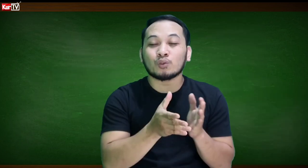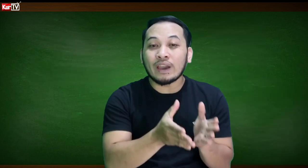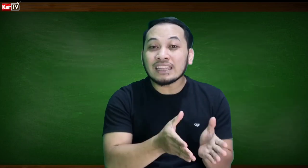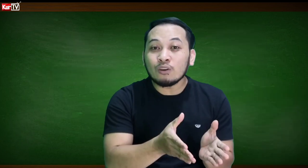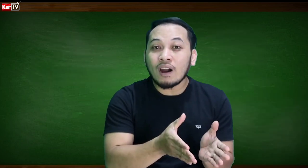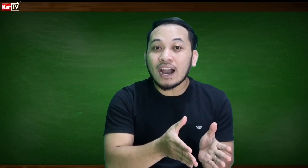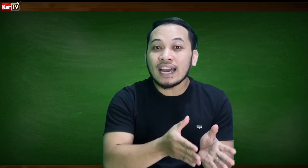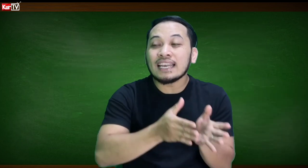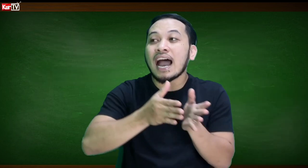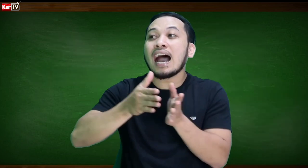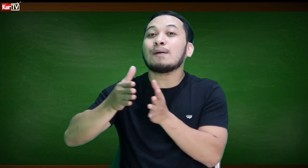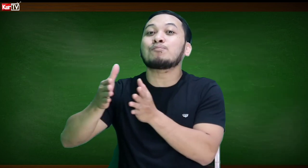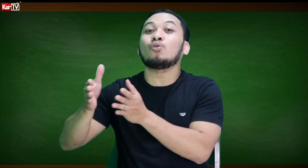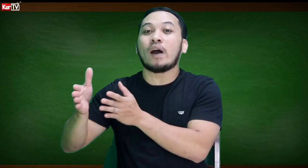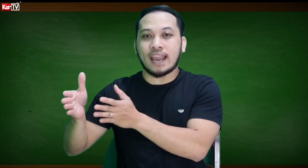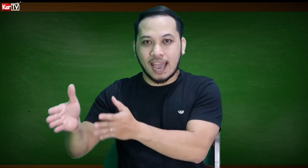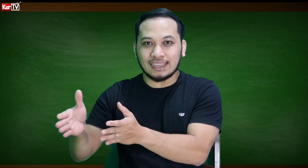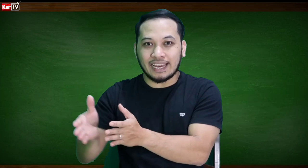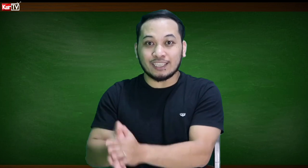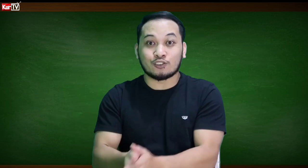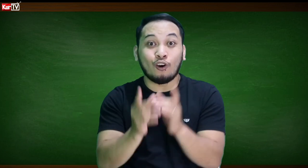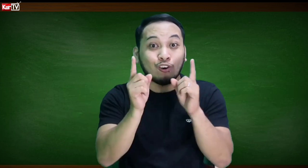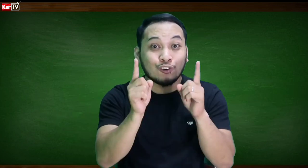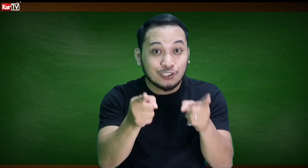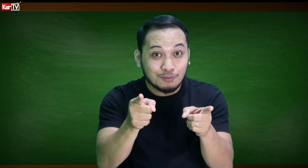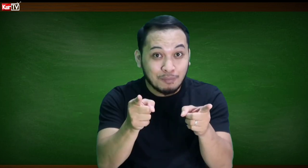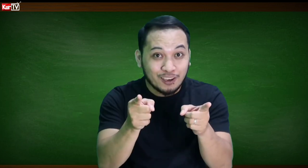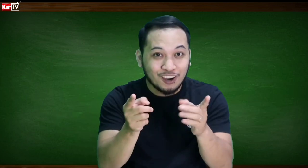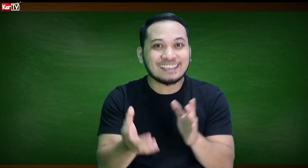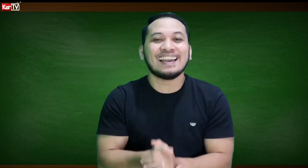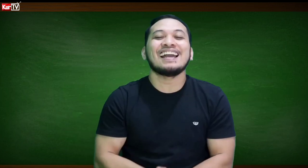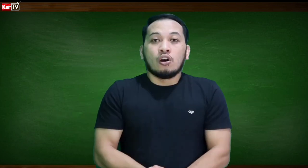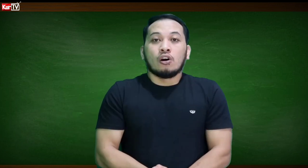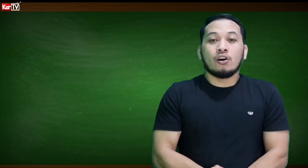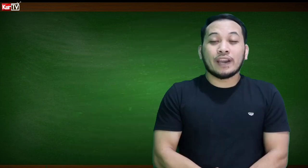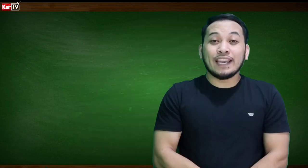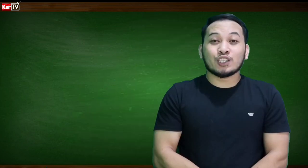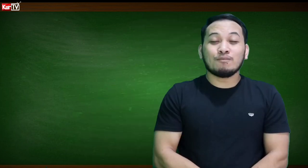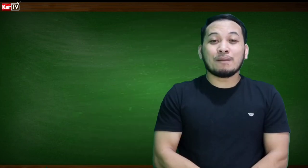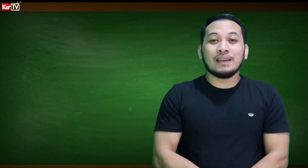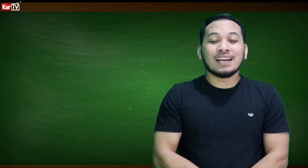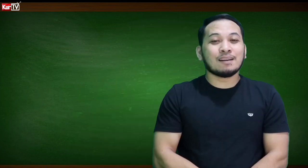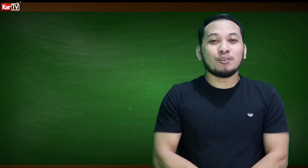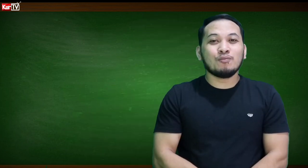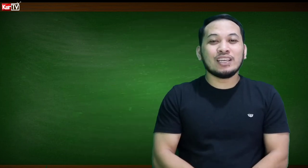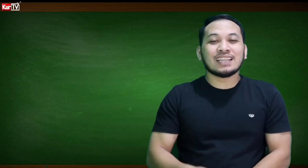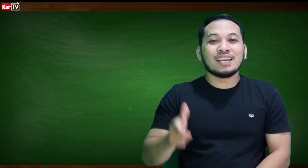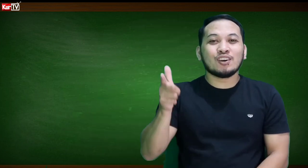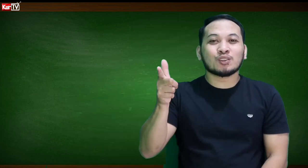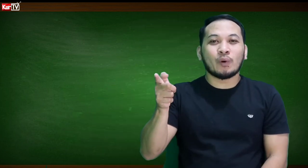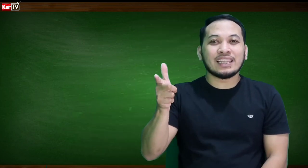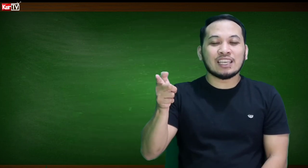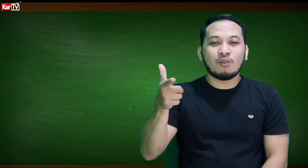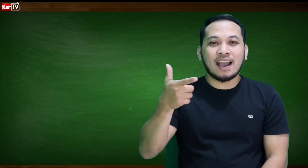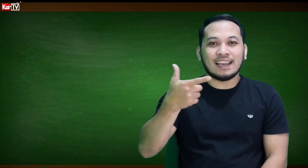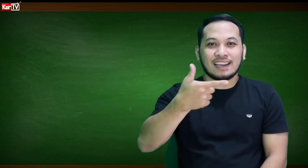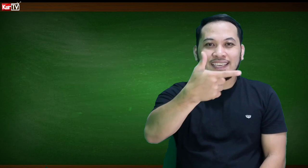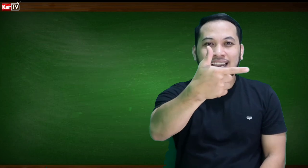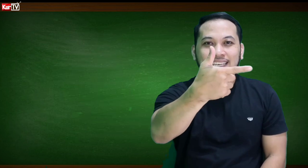21 up to 100. So, gusto mo ba yun? Okay, so, magbilang na kung muli tayo, 21. Ayan,